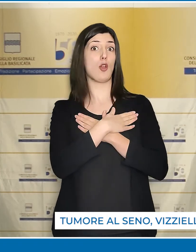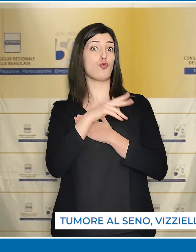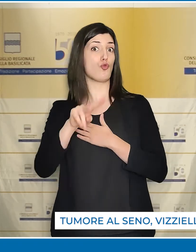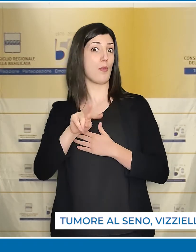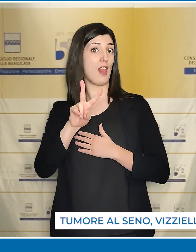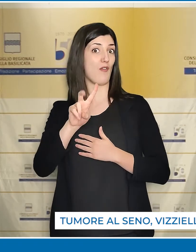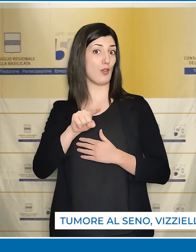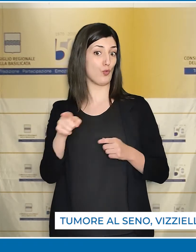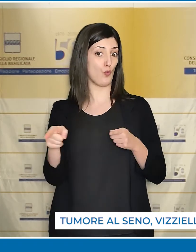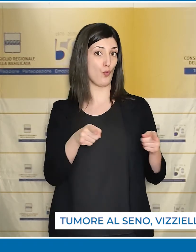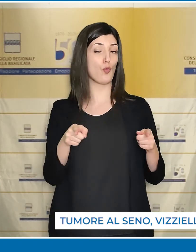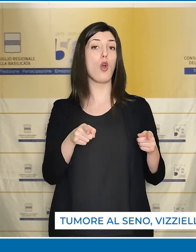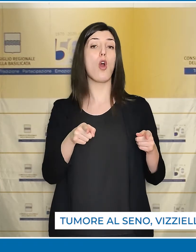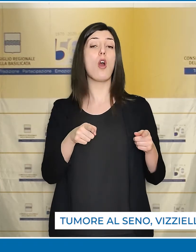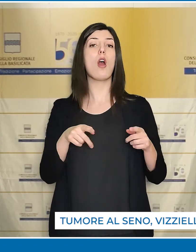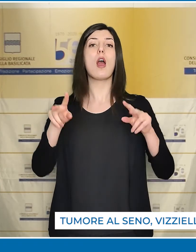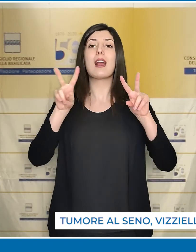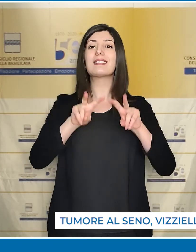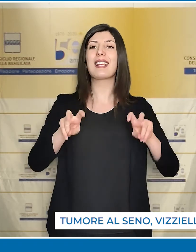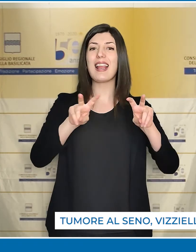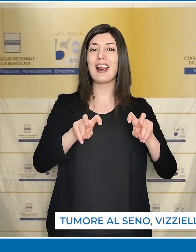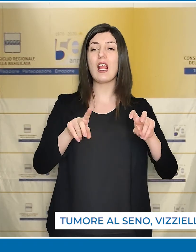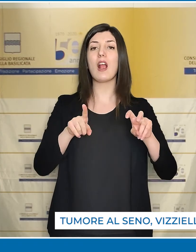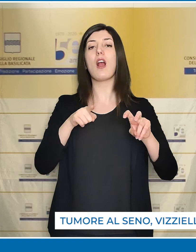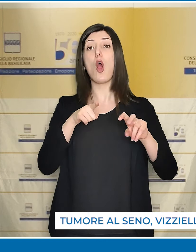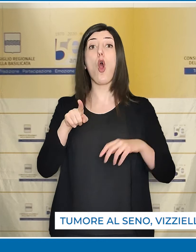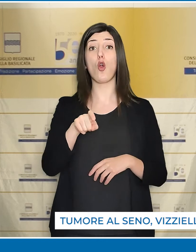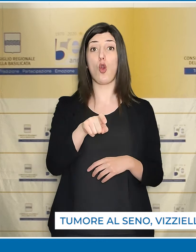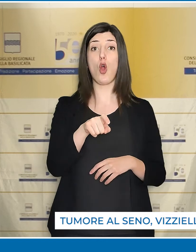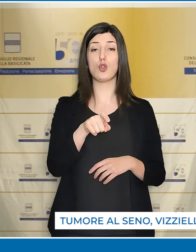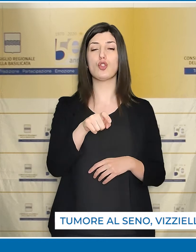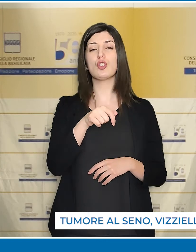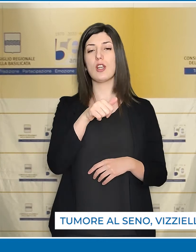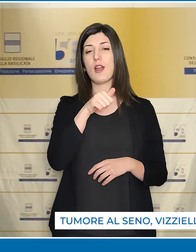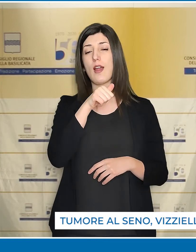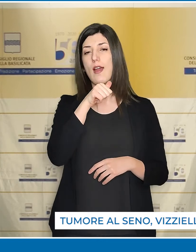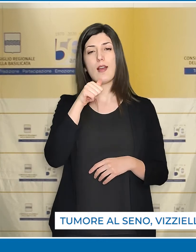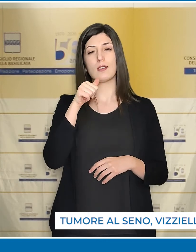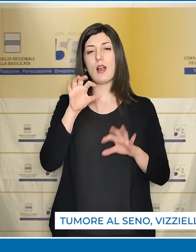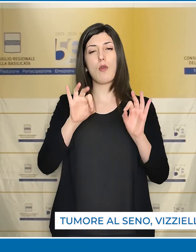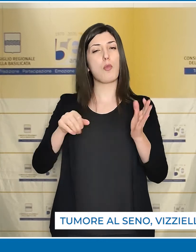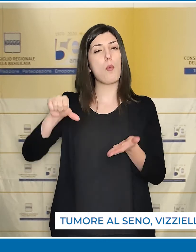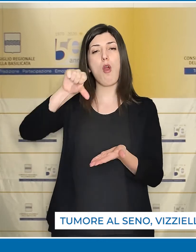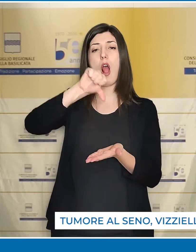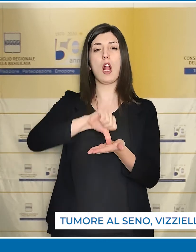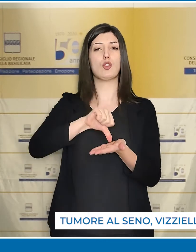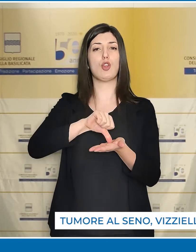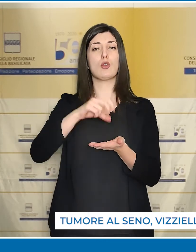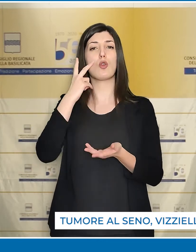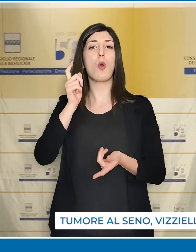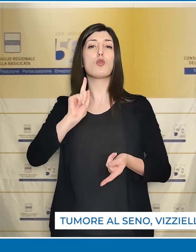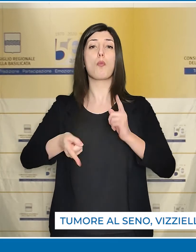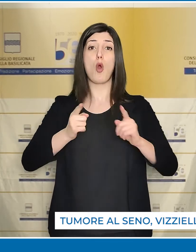Recuperare gli screening in oncologia deve essere un tema centrale delle politiche